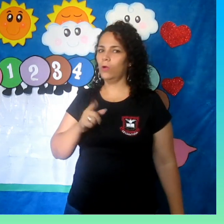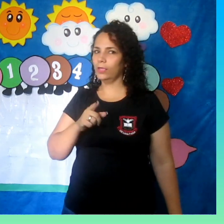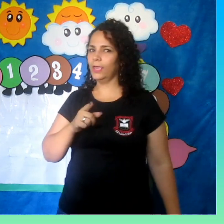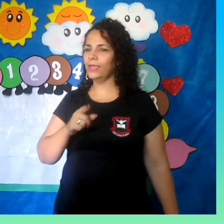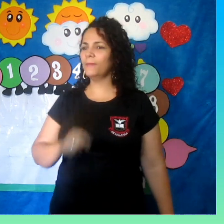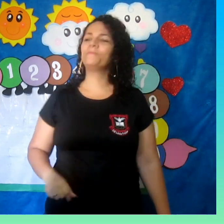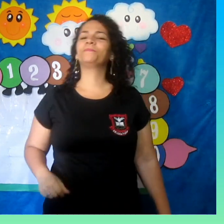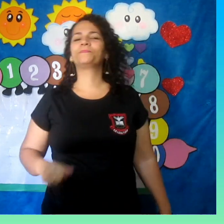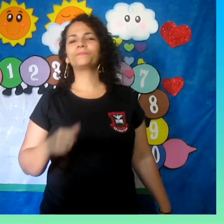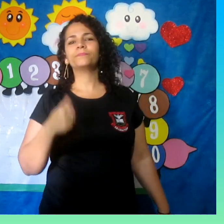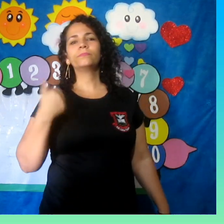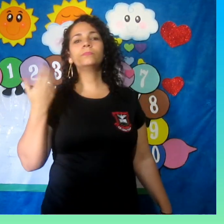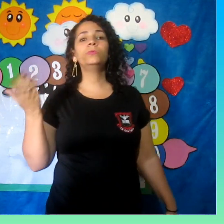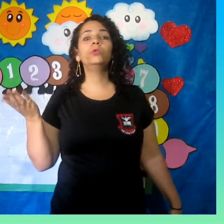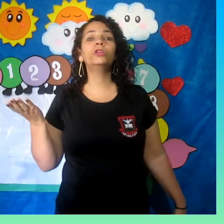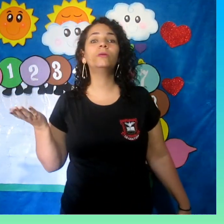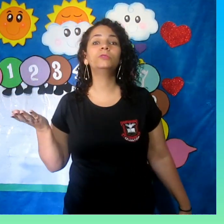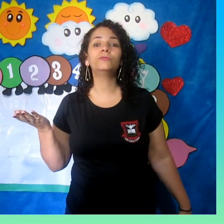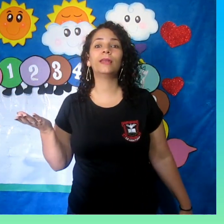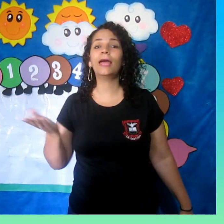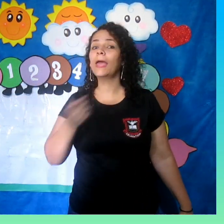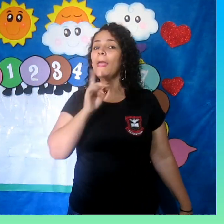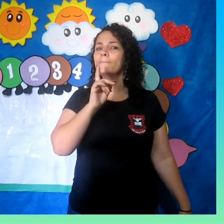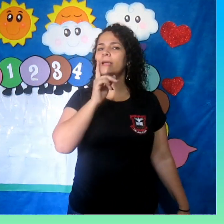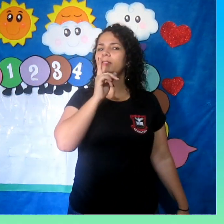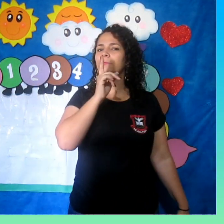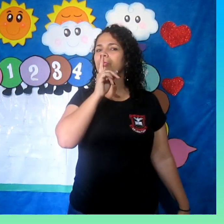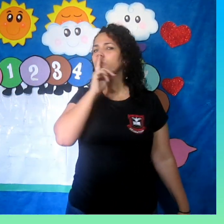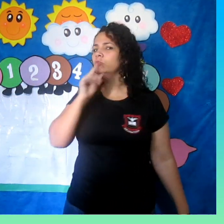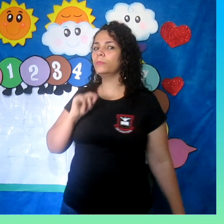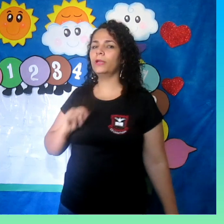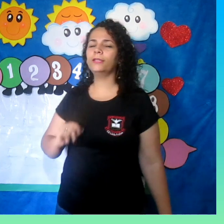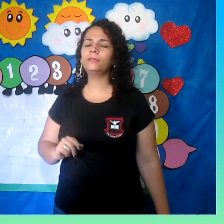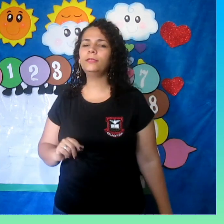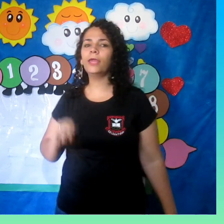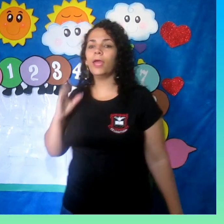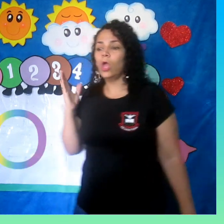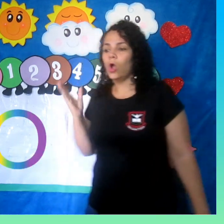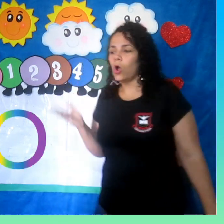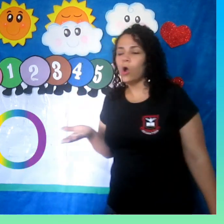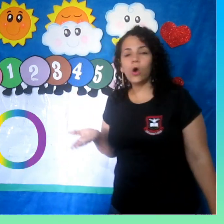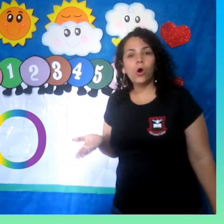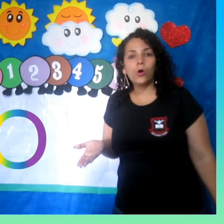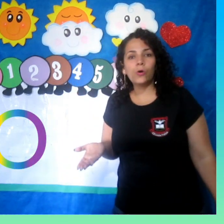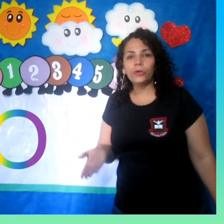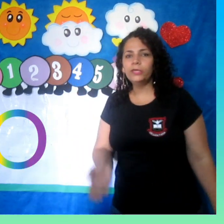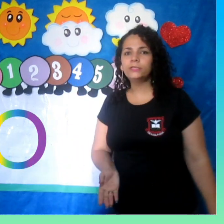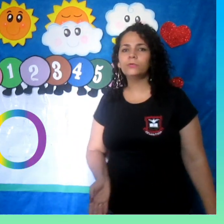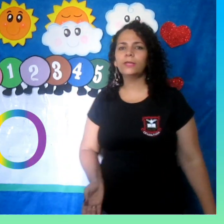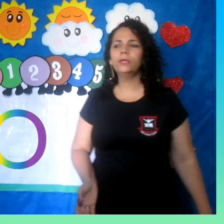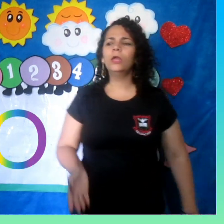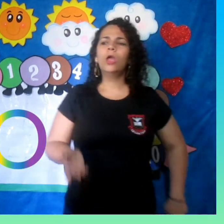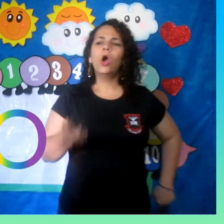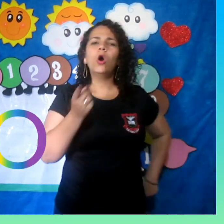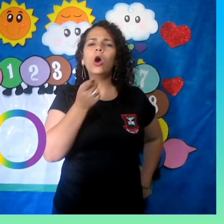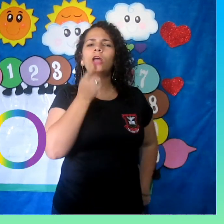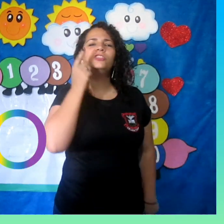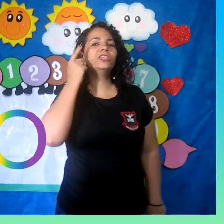Ok? Nós vamos falar mais um pouquinho sobre a letrinha O, isso aí! O de